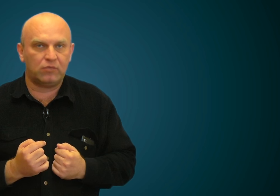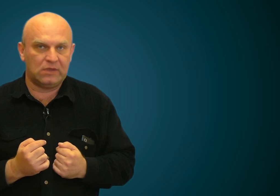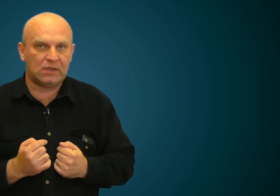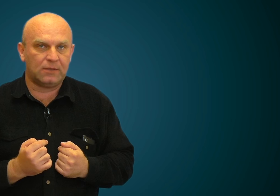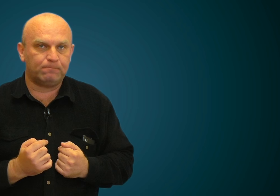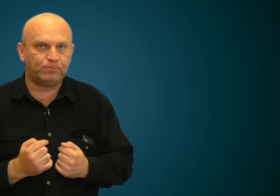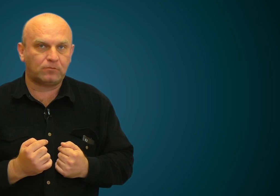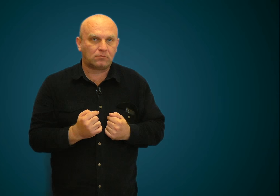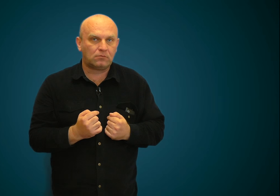убедительной.